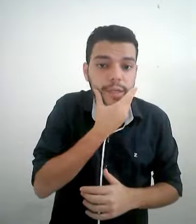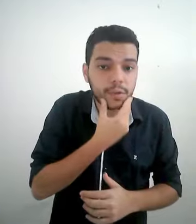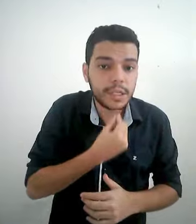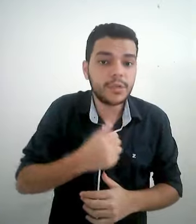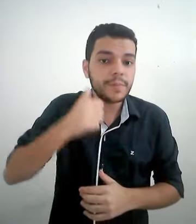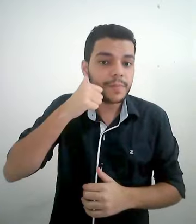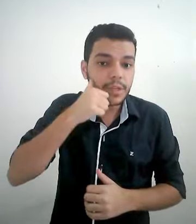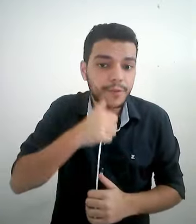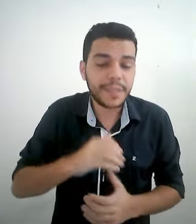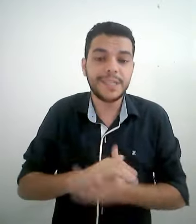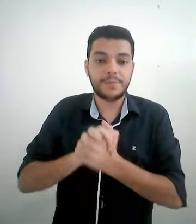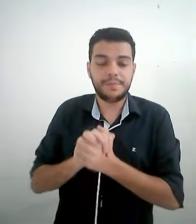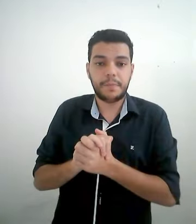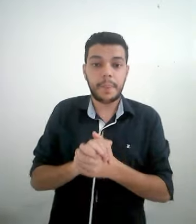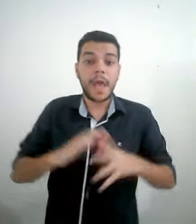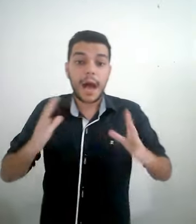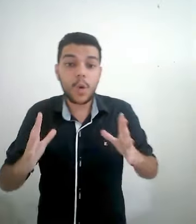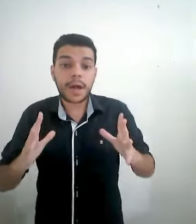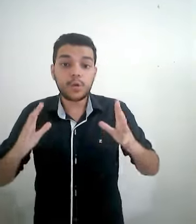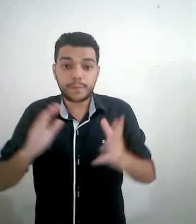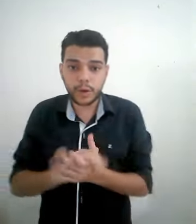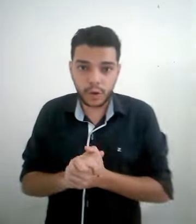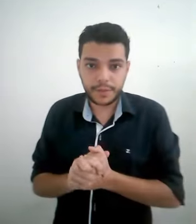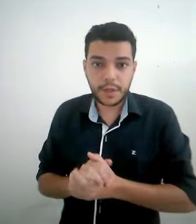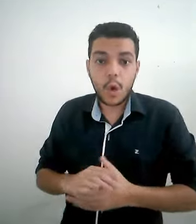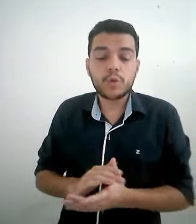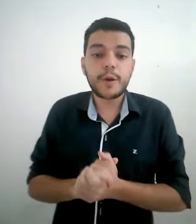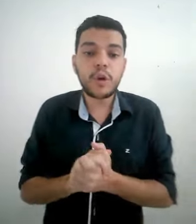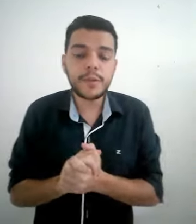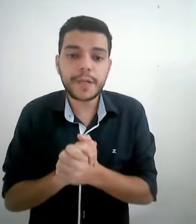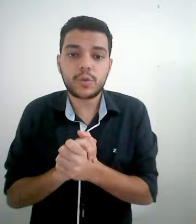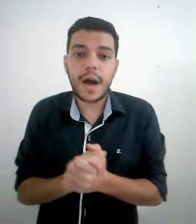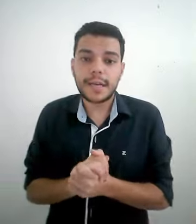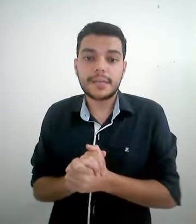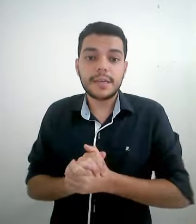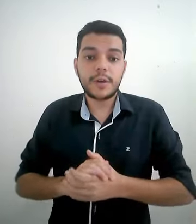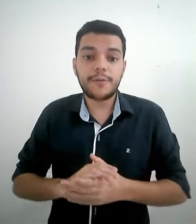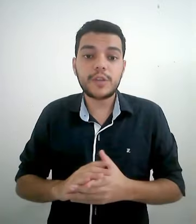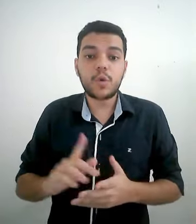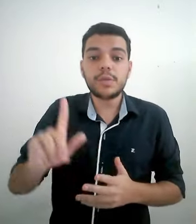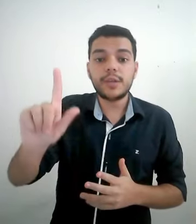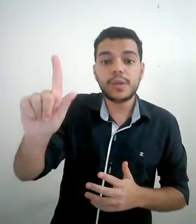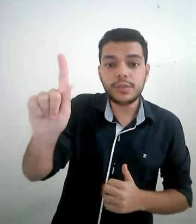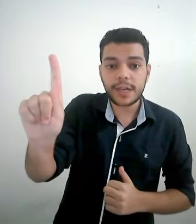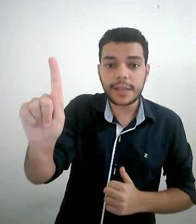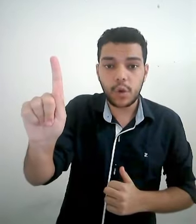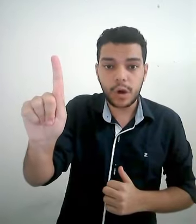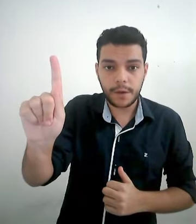masculino e do feminino. Agora, os pronomes. Os pronomes pessoais são feitos com o dedo indicador.